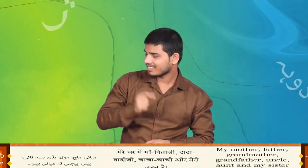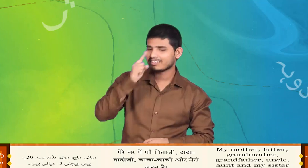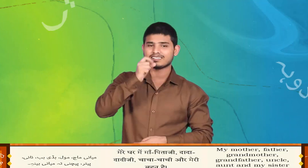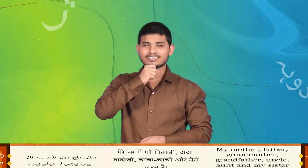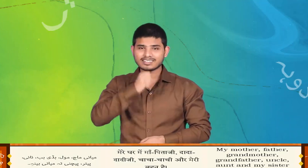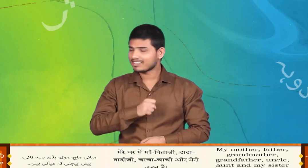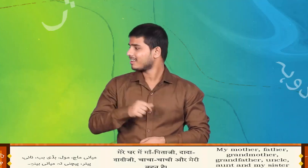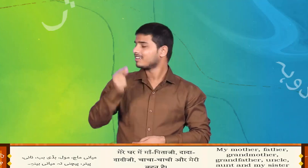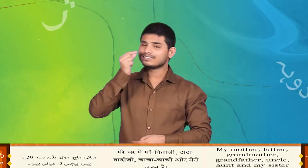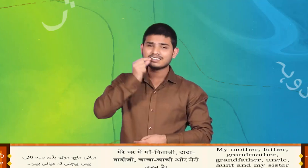पिचिन त मेन बेन